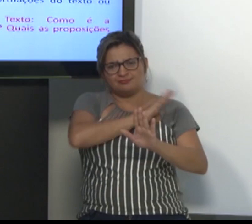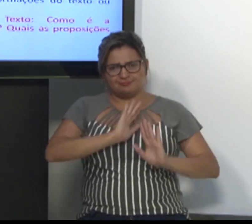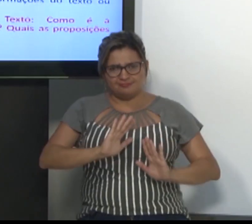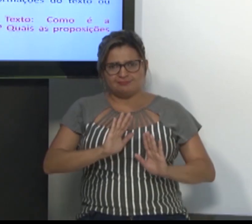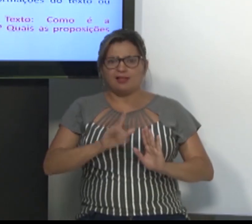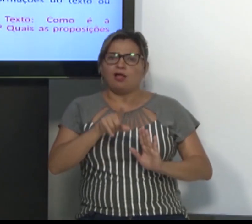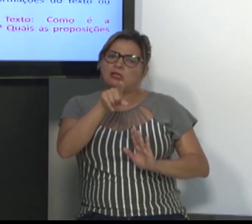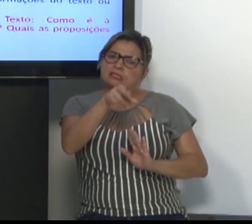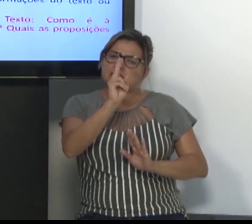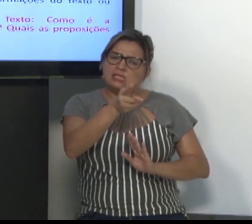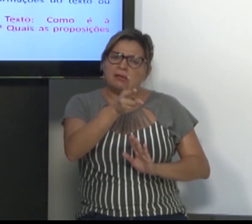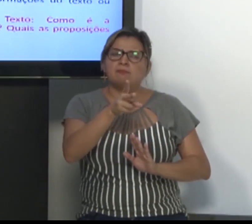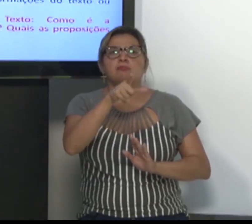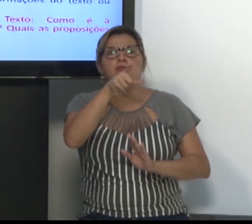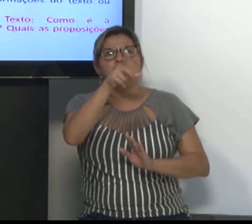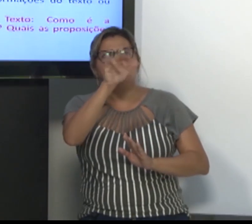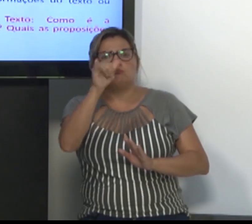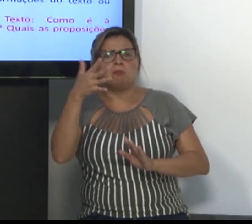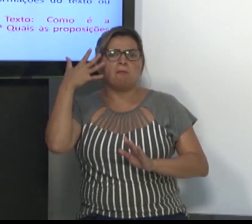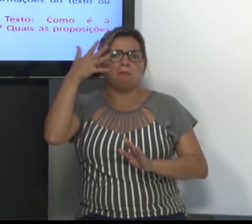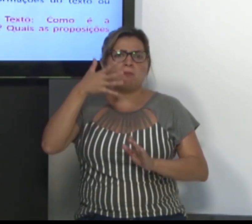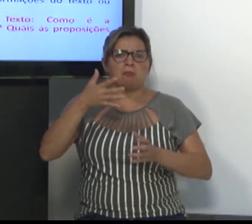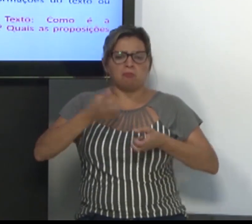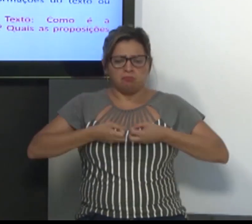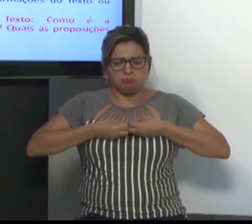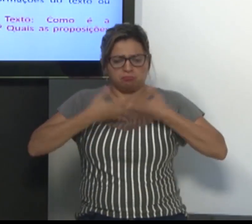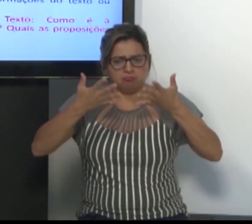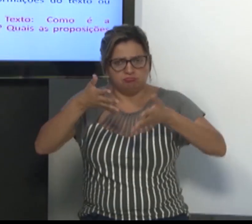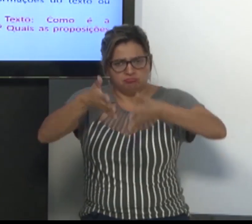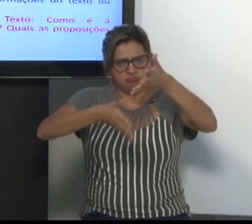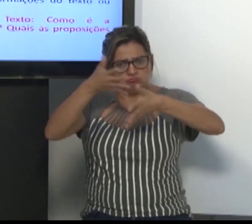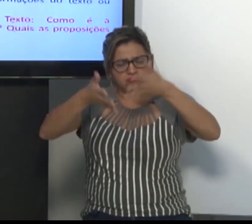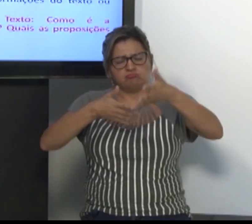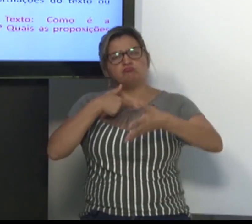Toda a experiência anterior, mesmo que ela é sintetizada.